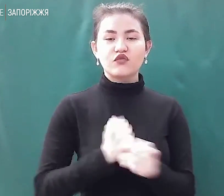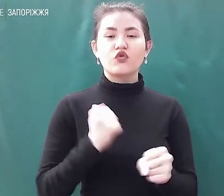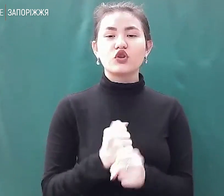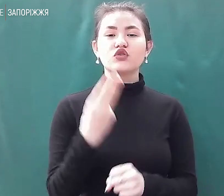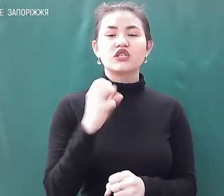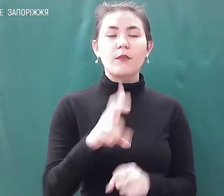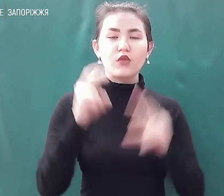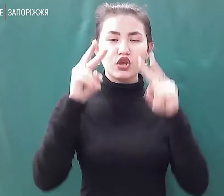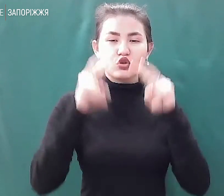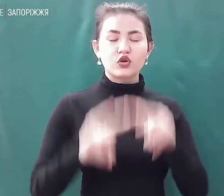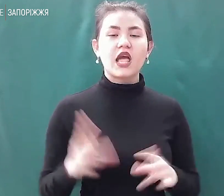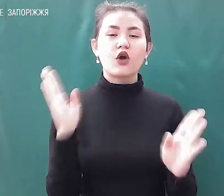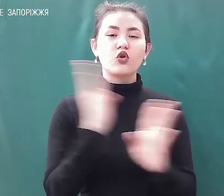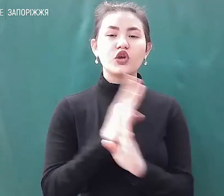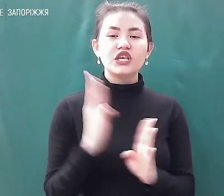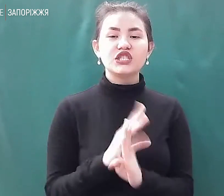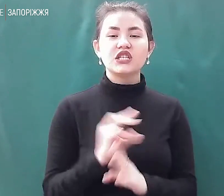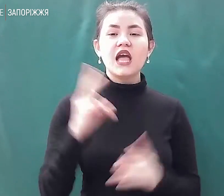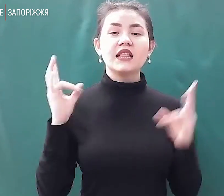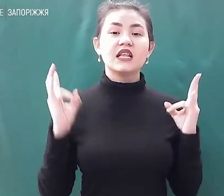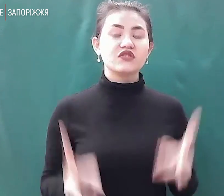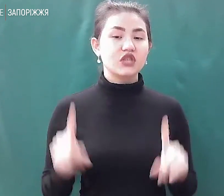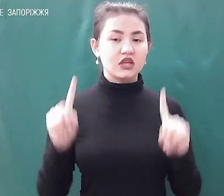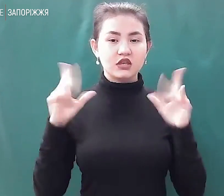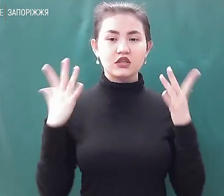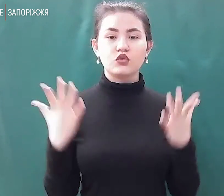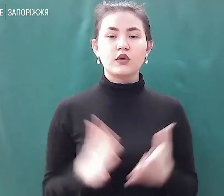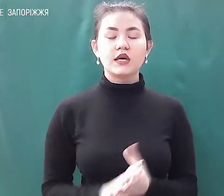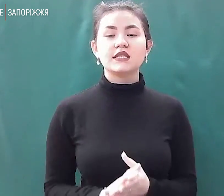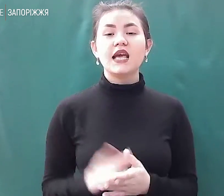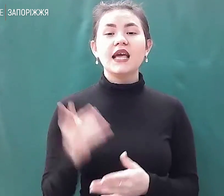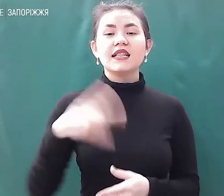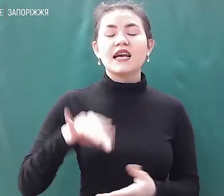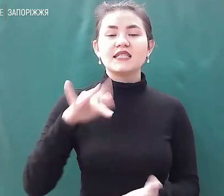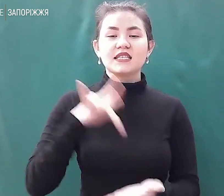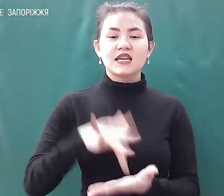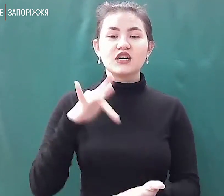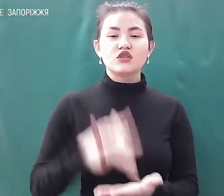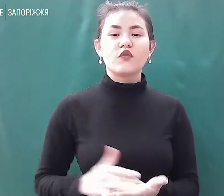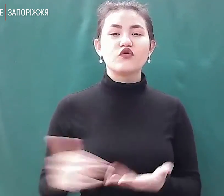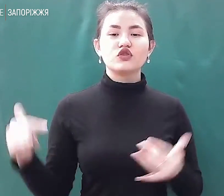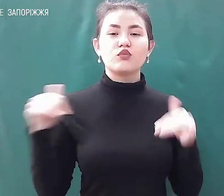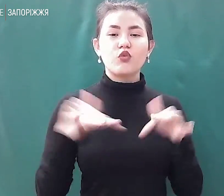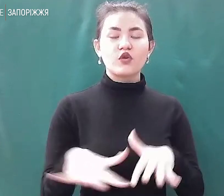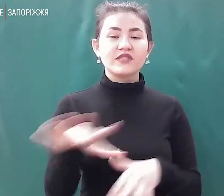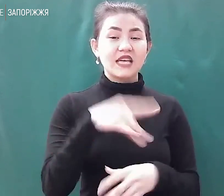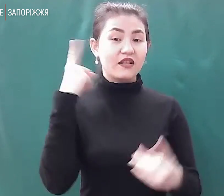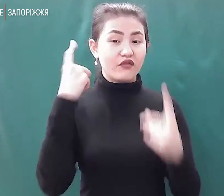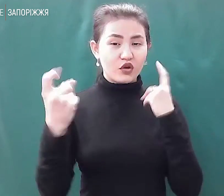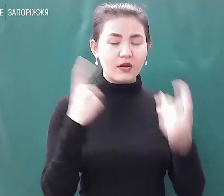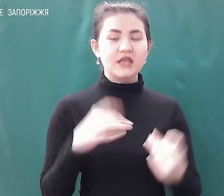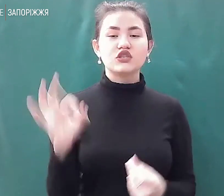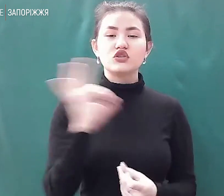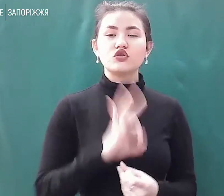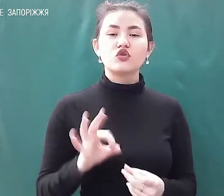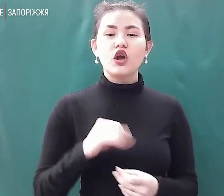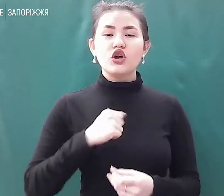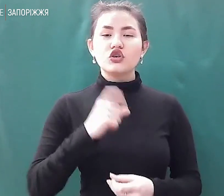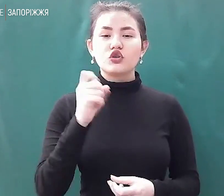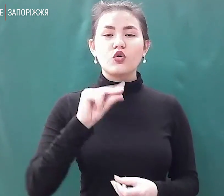екологічних надзвичайних ситуацій. Для централізованого збору всієї інформації щодо злочинів російських терористів